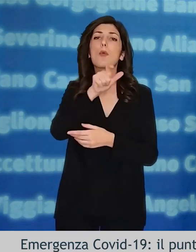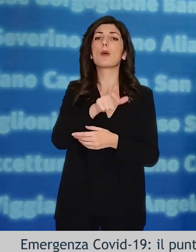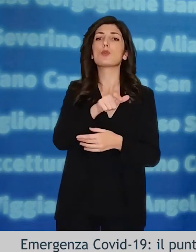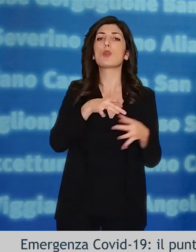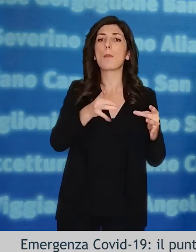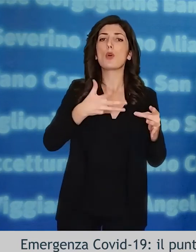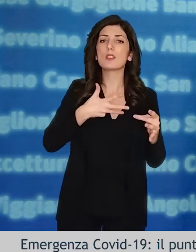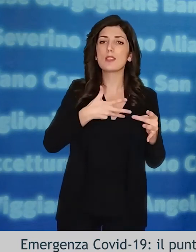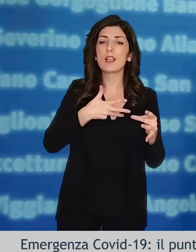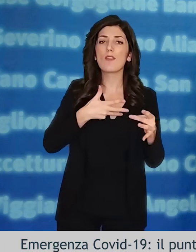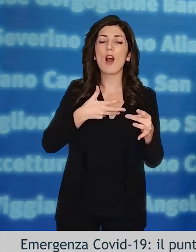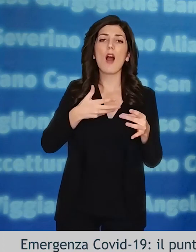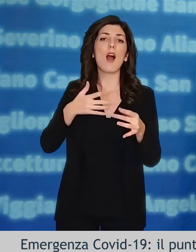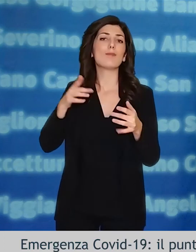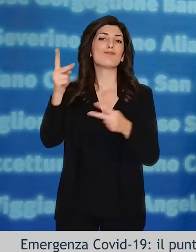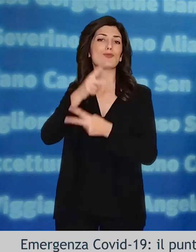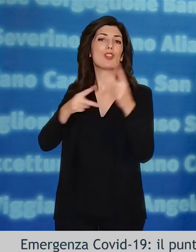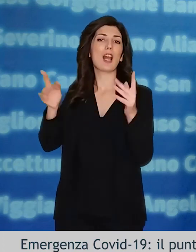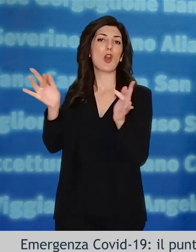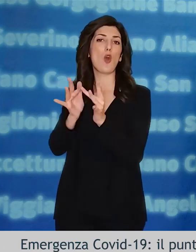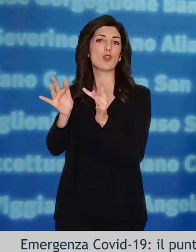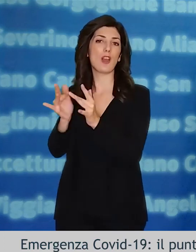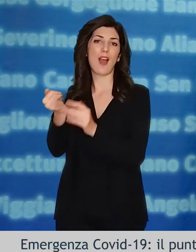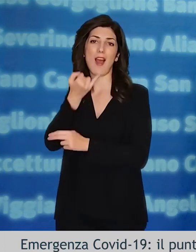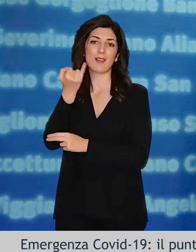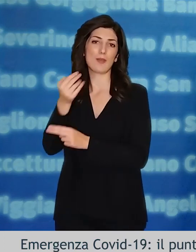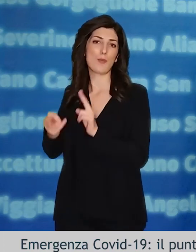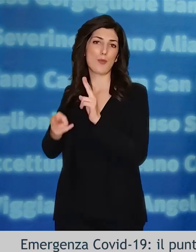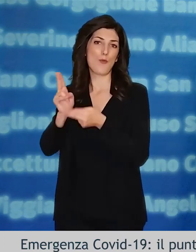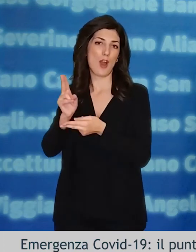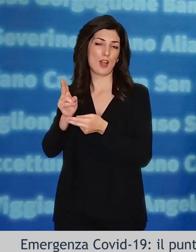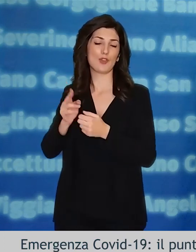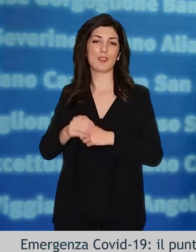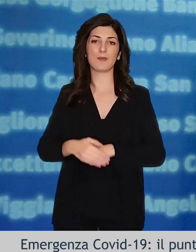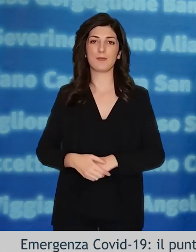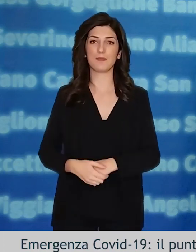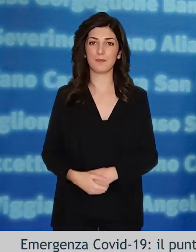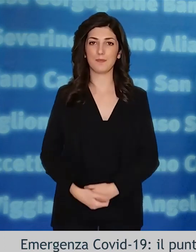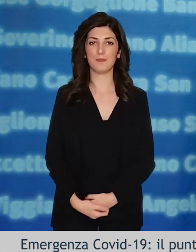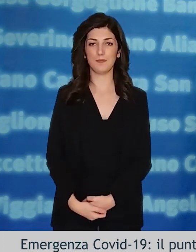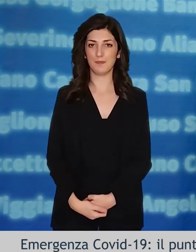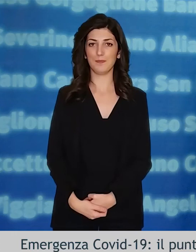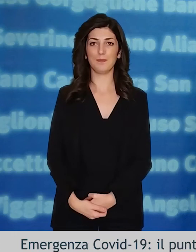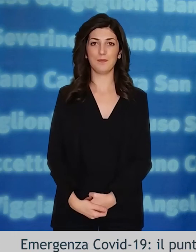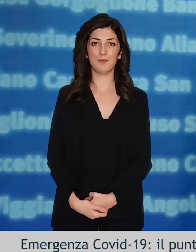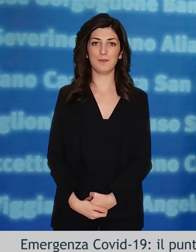in caso di positività il virus rimarrebbe circoscritto a un numero contenuto di persone e ciò